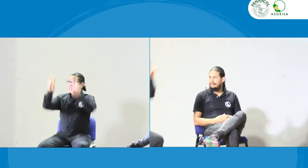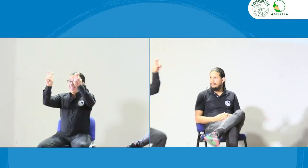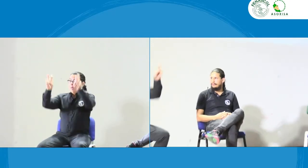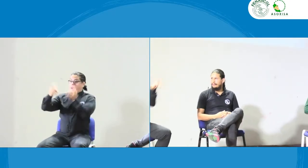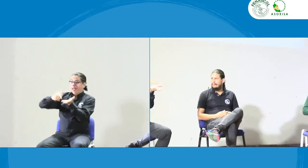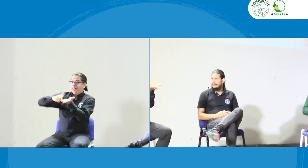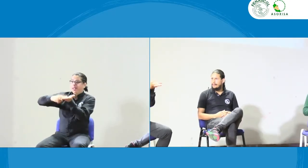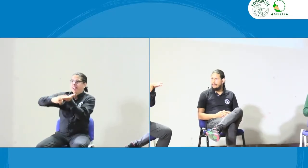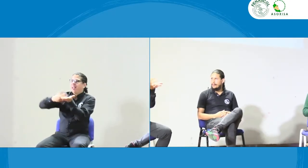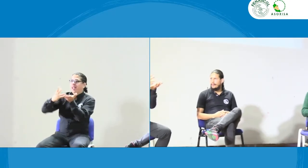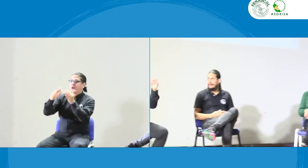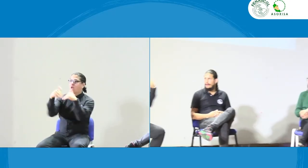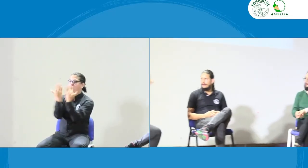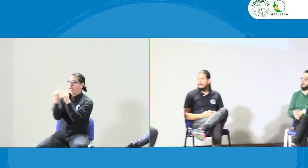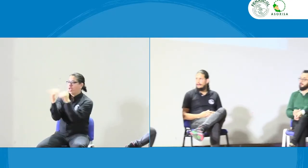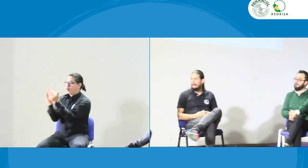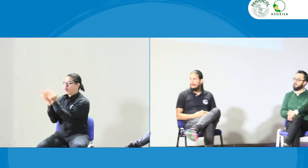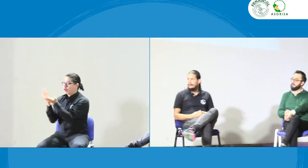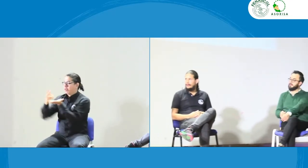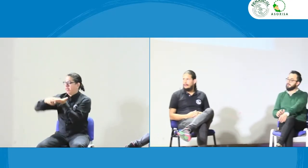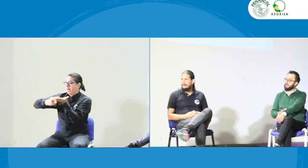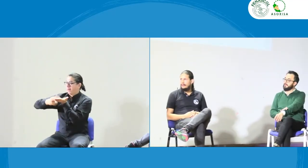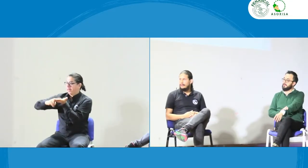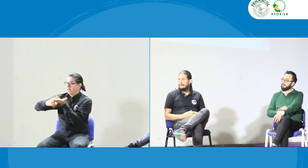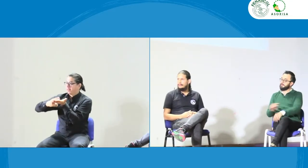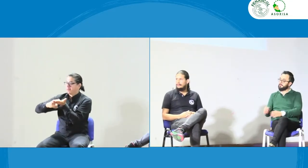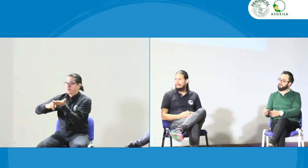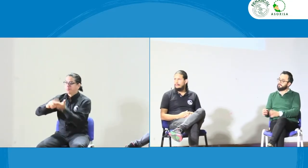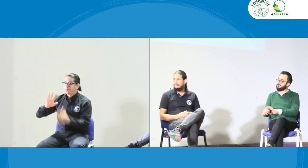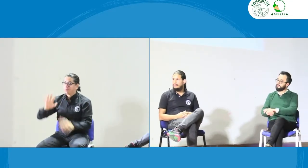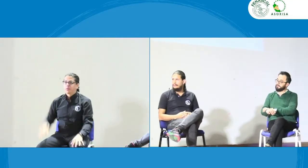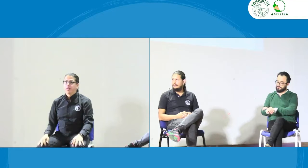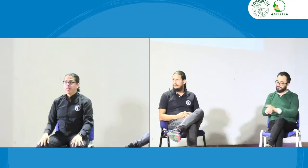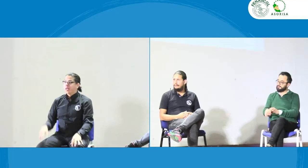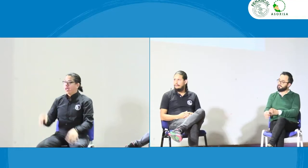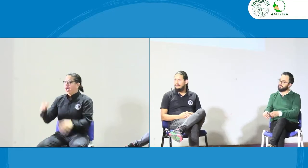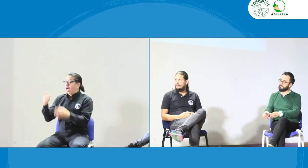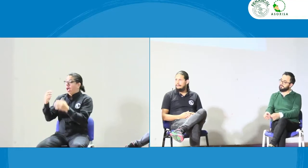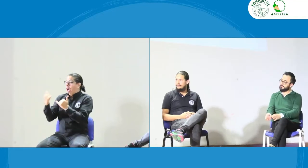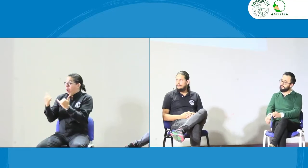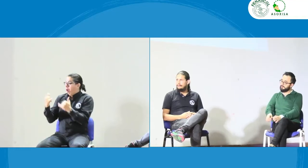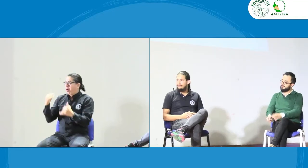entender por ejemplo los intérpretes dentro de las instituciones educativas en los colegios